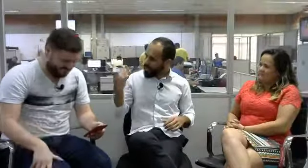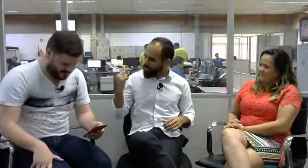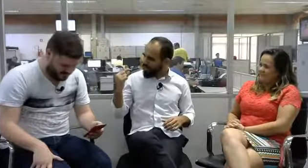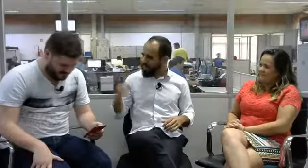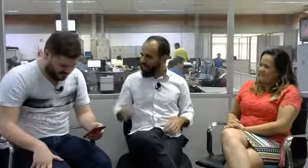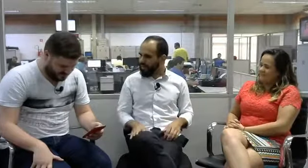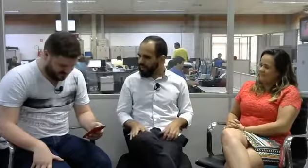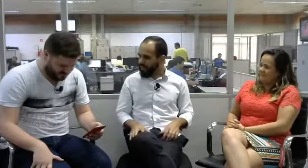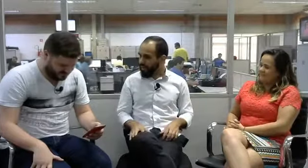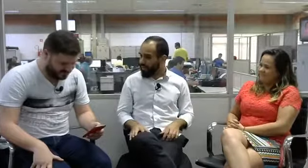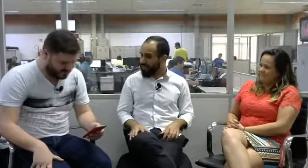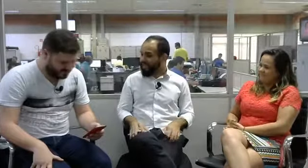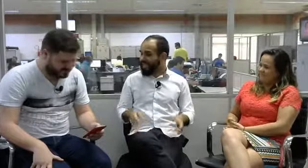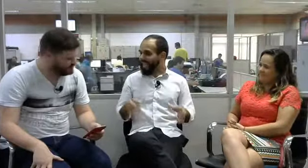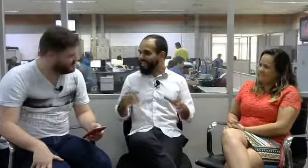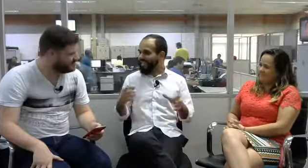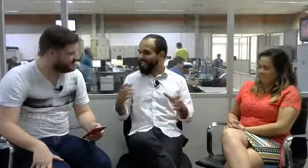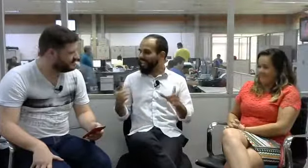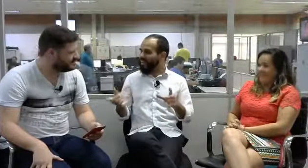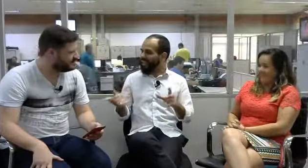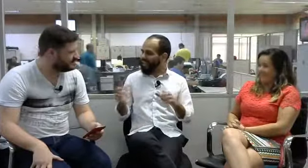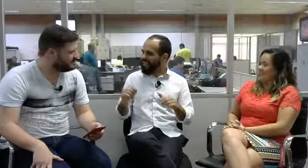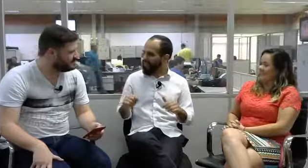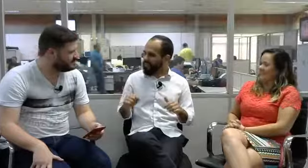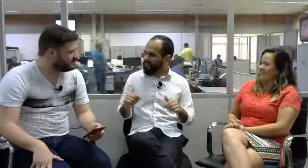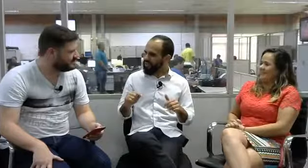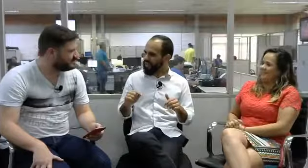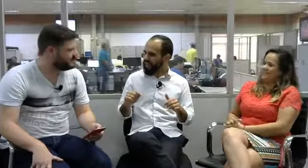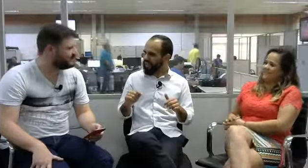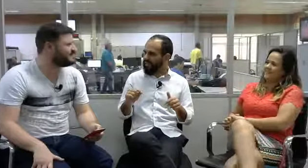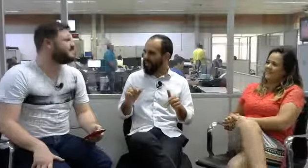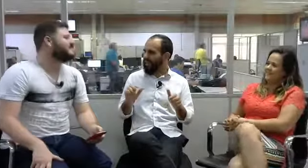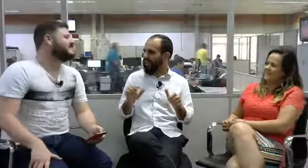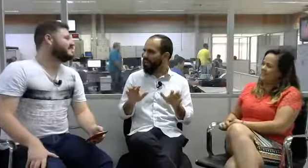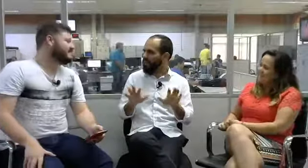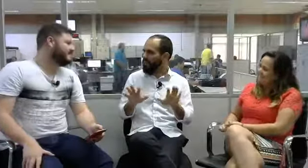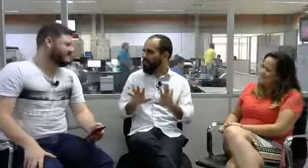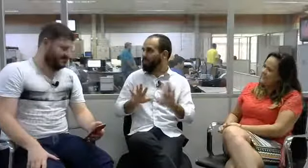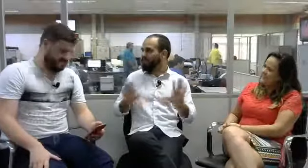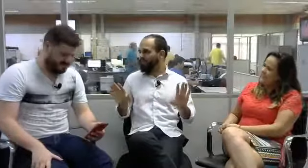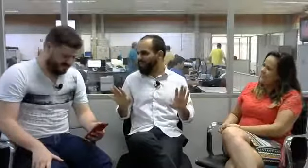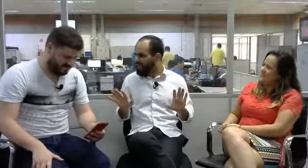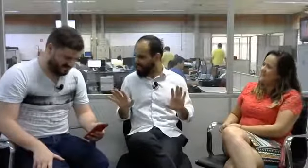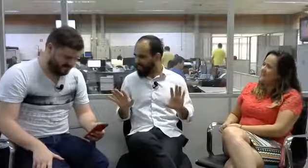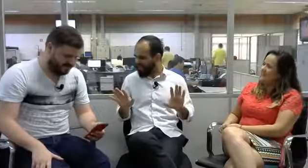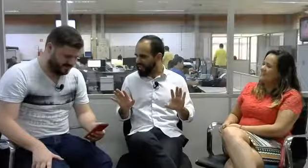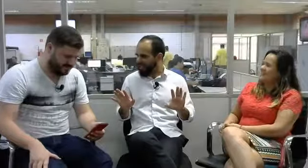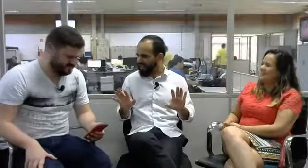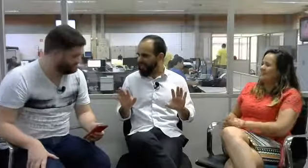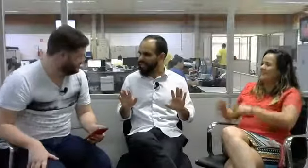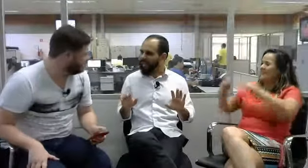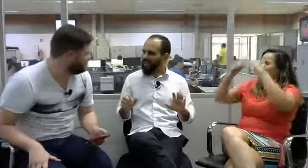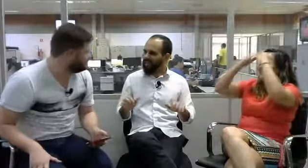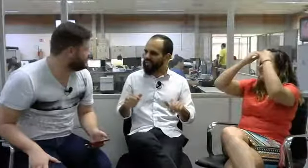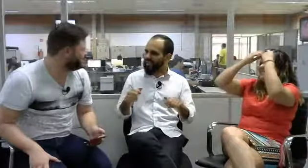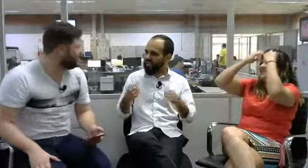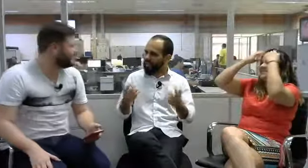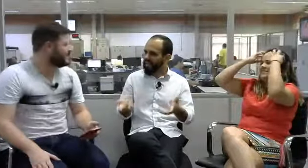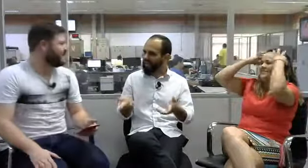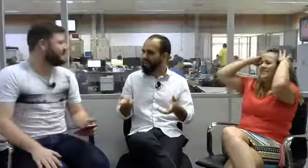um pouco da audição. E aí, se ela conhece a língua de sinais, ela não precisa da legenda. Agora, se ela não conhece a língua